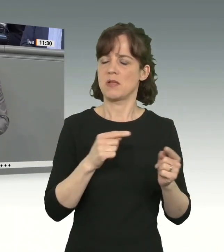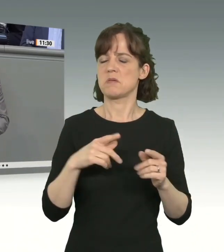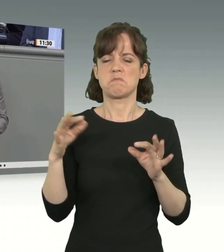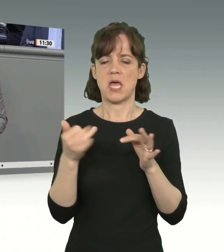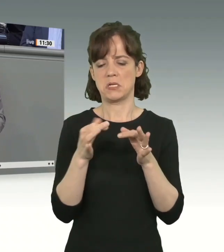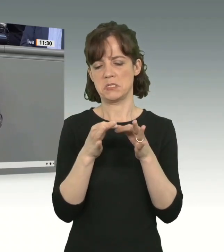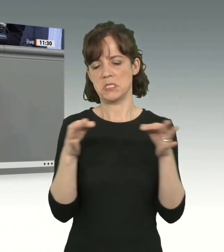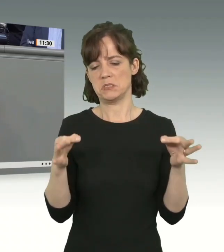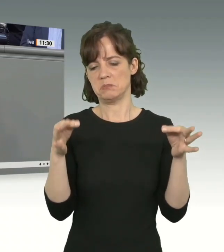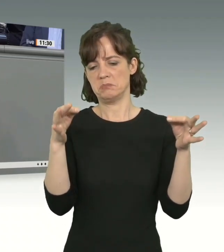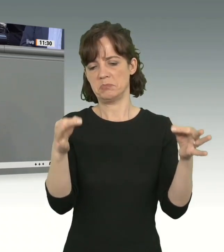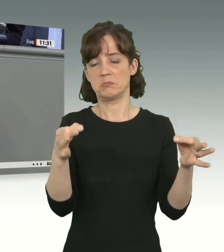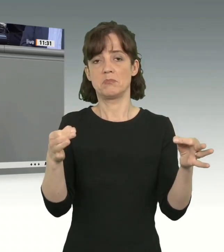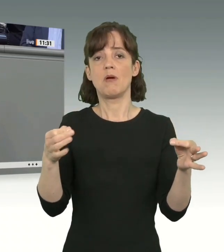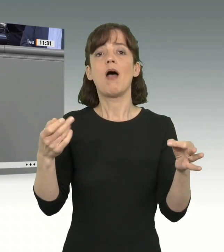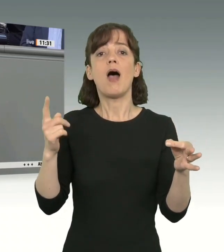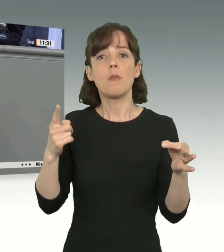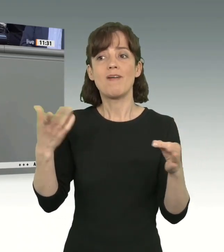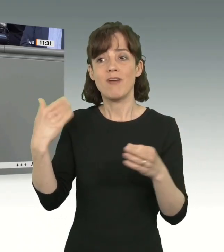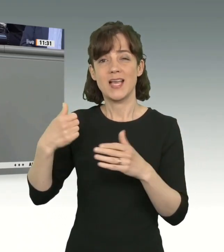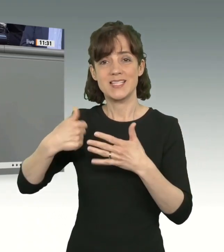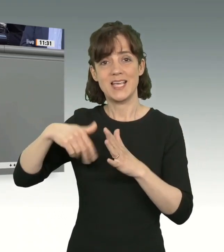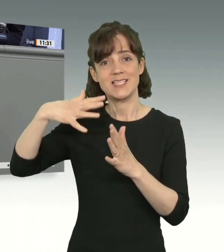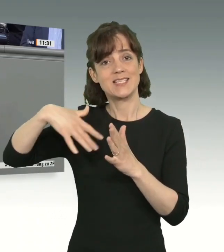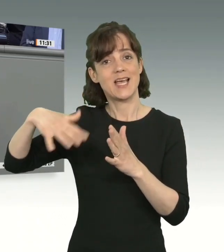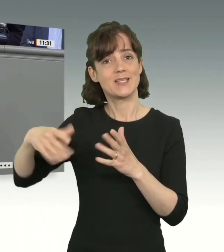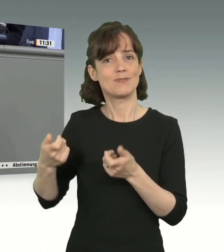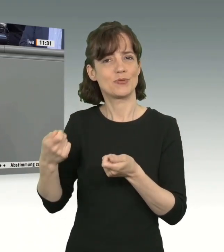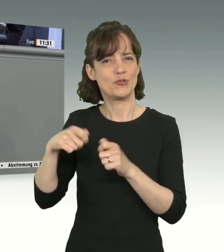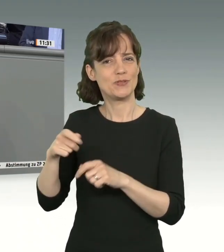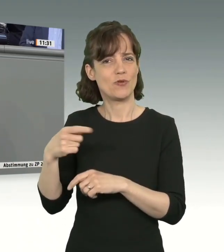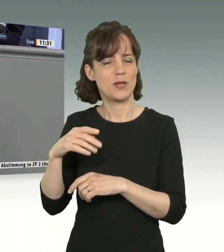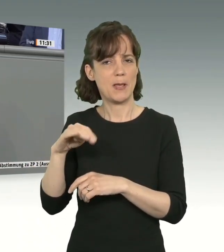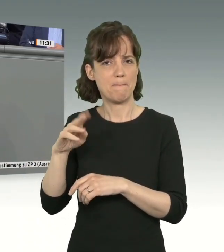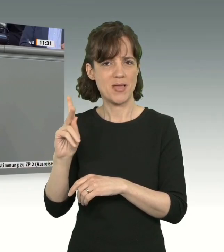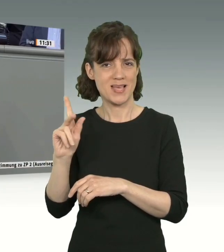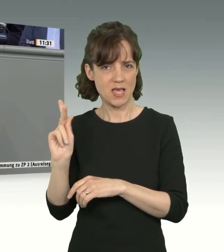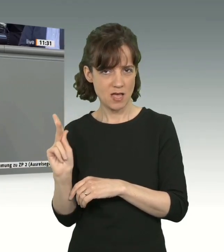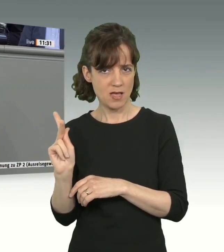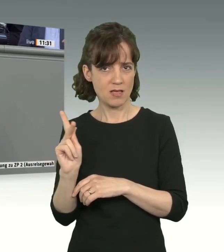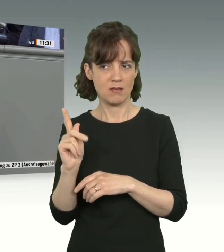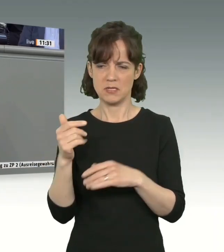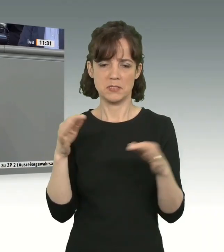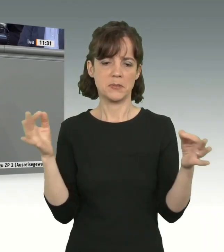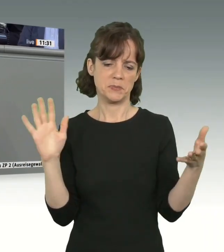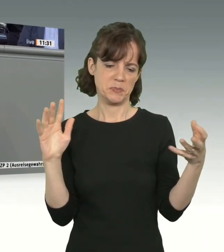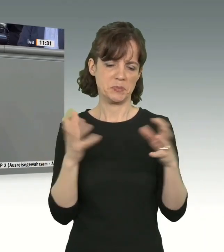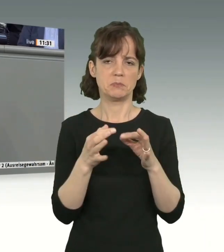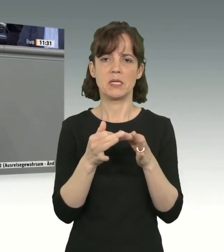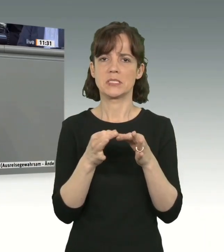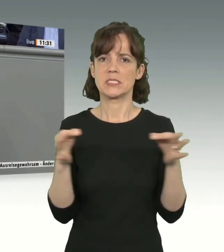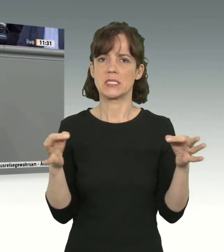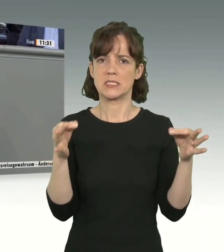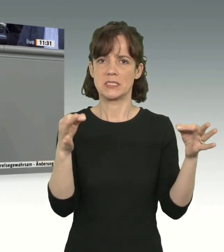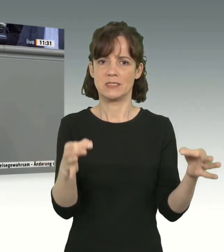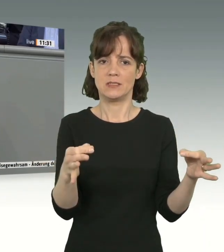Ministerpräsidentinnen und Ministerpräsidentenkonferenz zu reduzieren, der verkennt die gemeinsame Verantwortung von Bund und Ländern. Der kommt